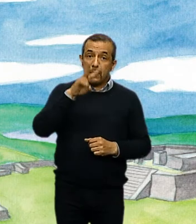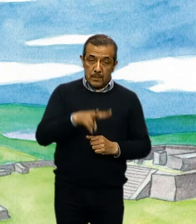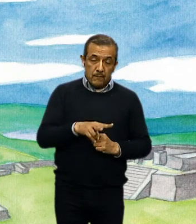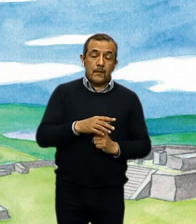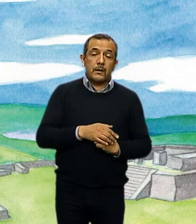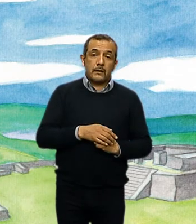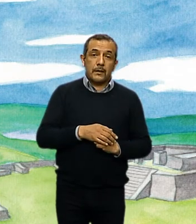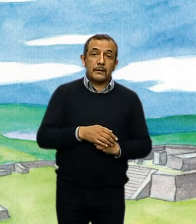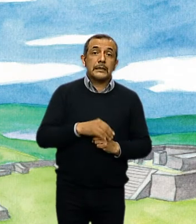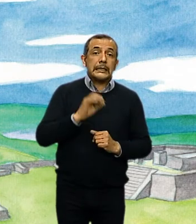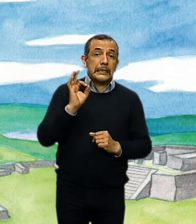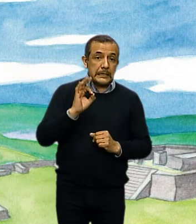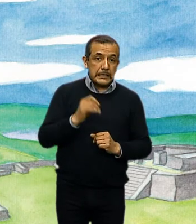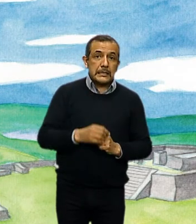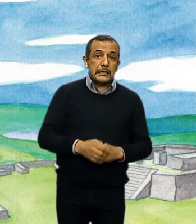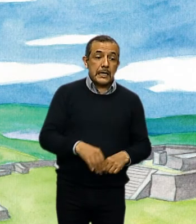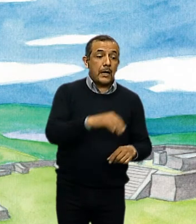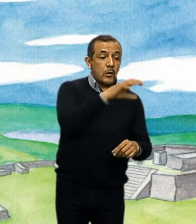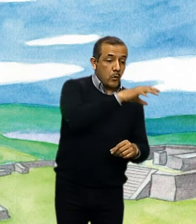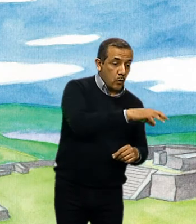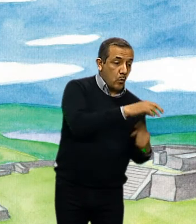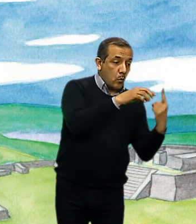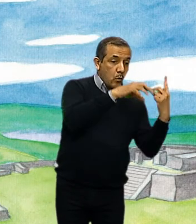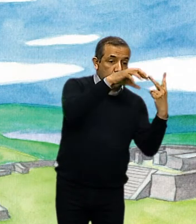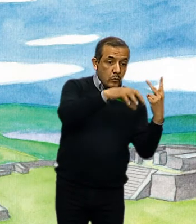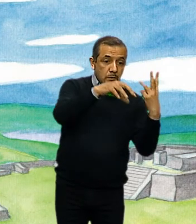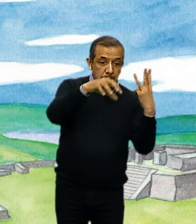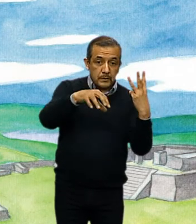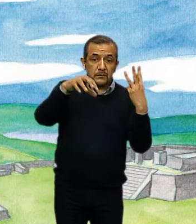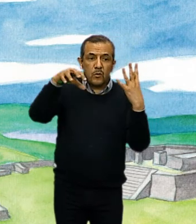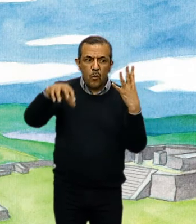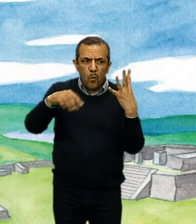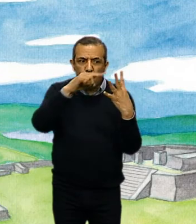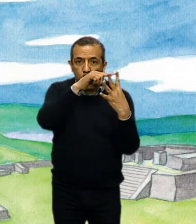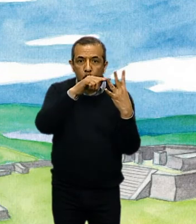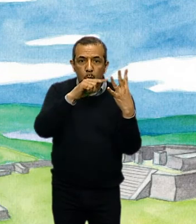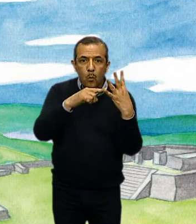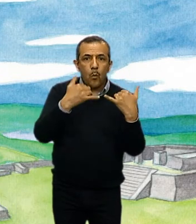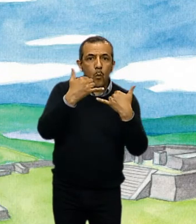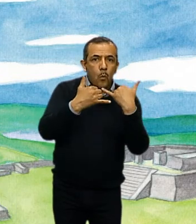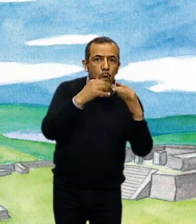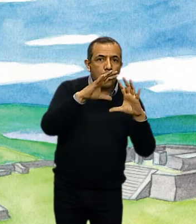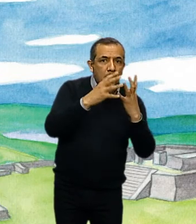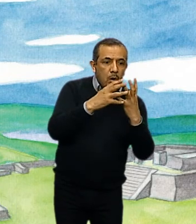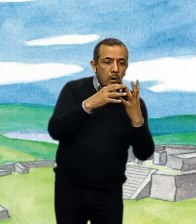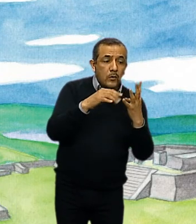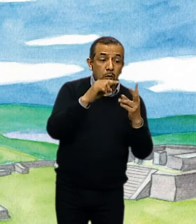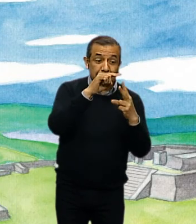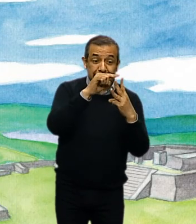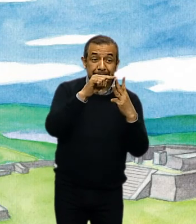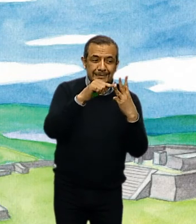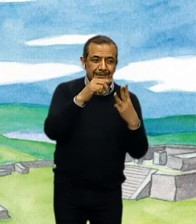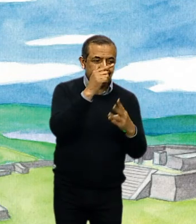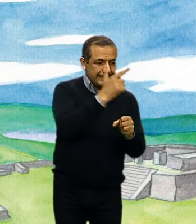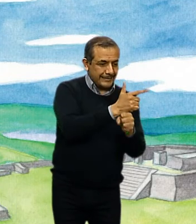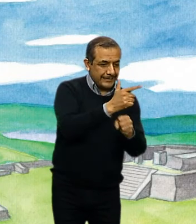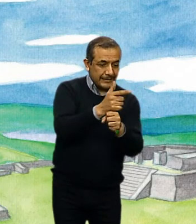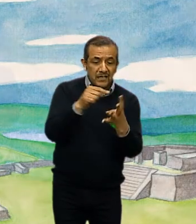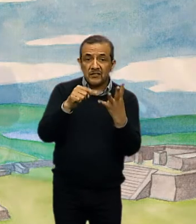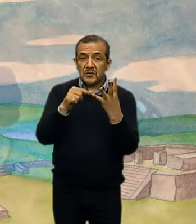Incluso es posible que un cuarto de juego de pelota haya existido, pero no se ha encontrado. De este lado pueden